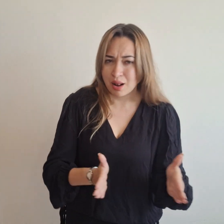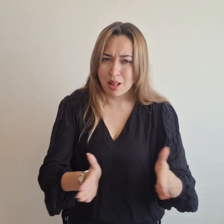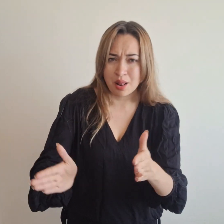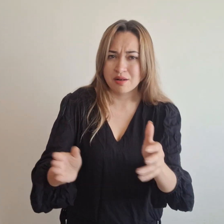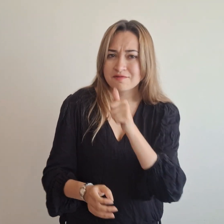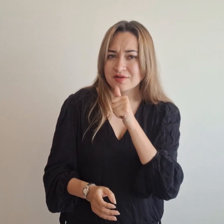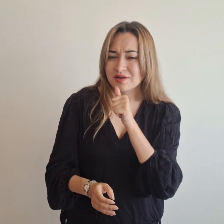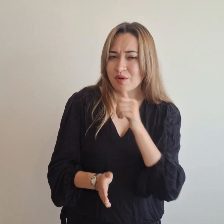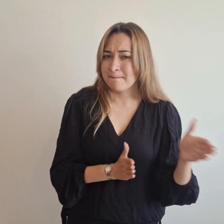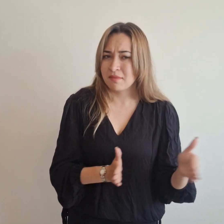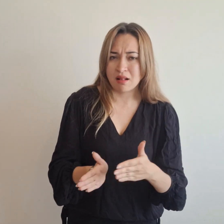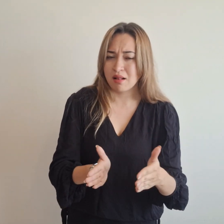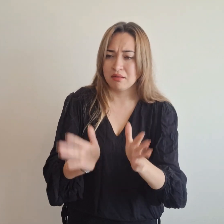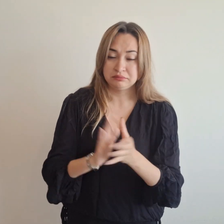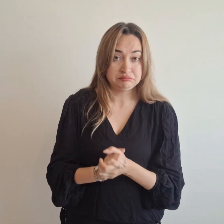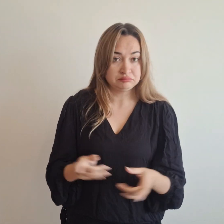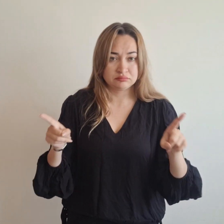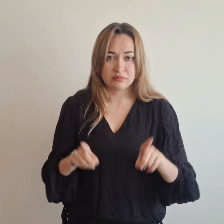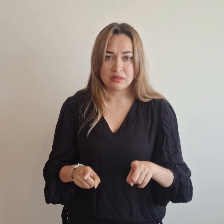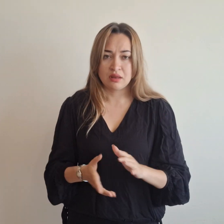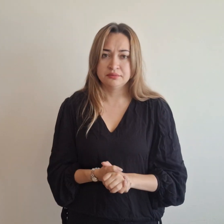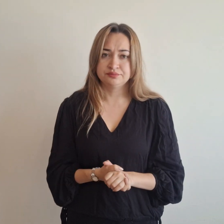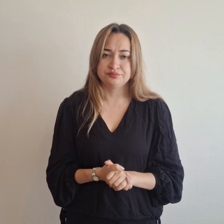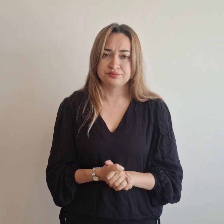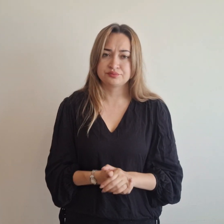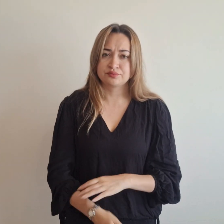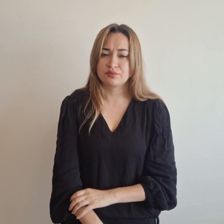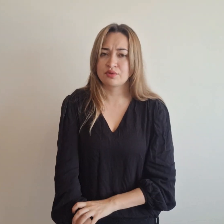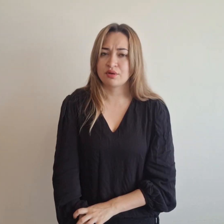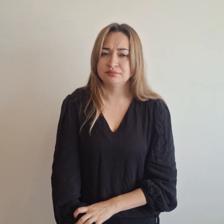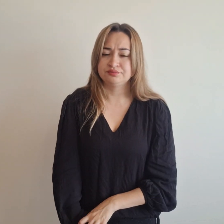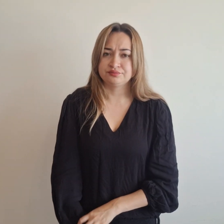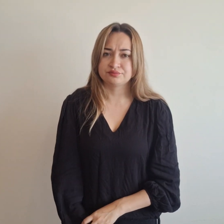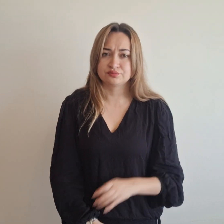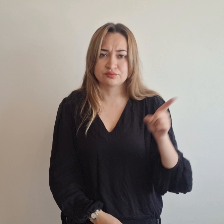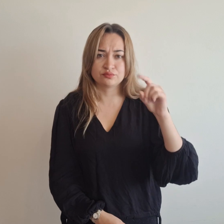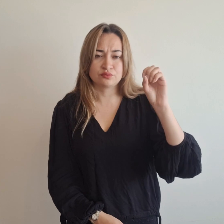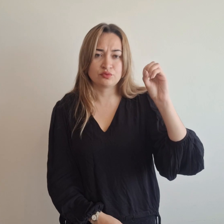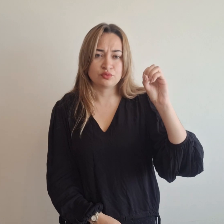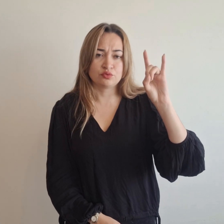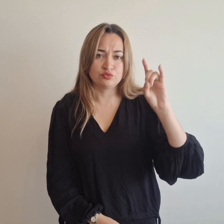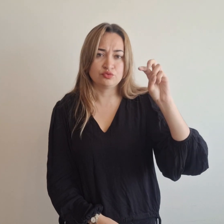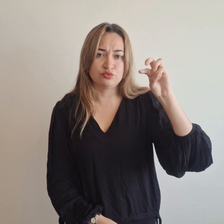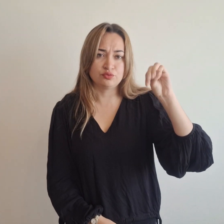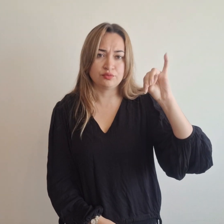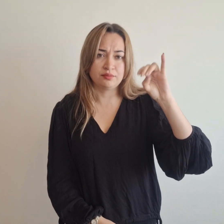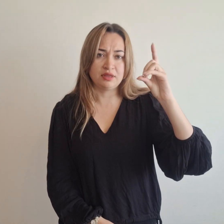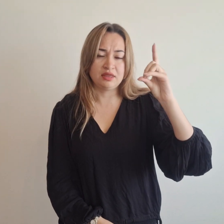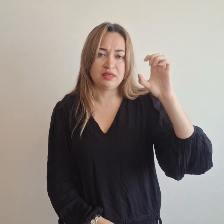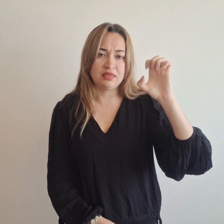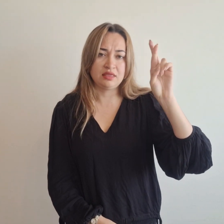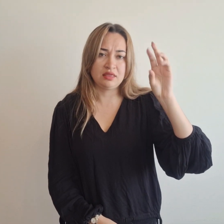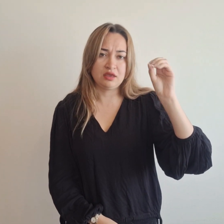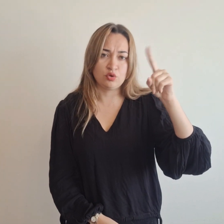Además, se añadieron sumideros estratégicos y una red de conducción conectada al canal de Las Quintas,